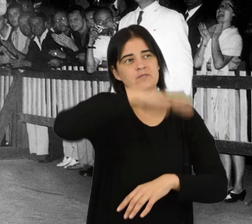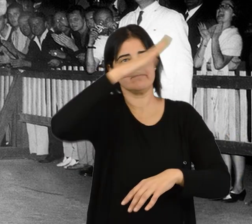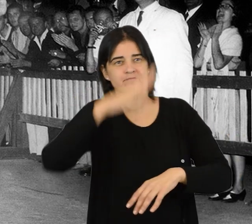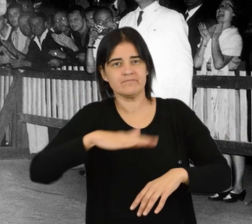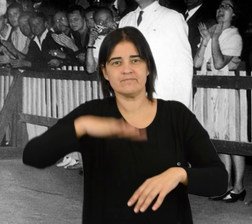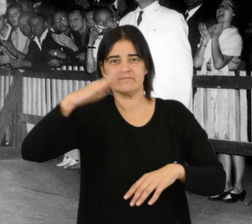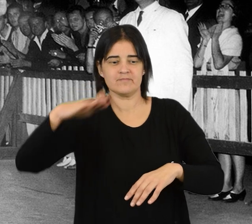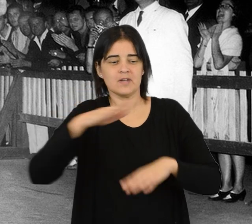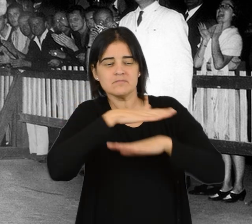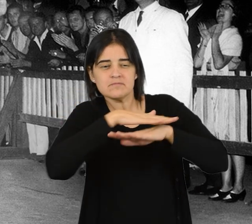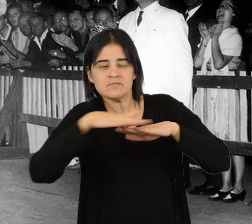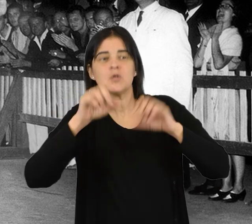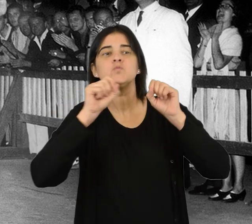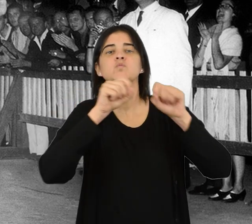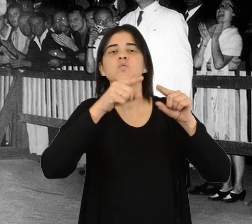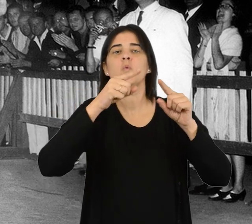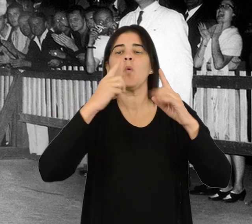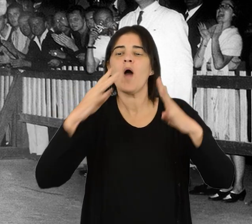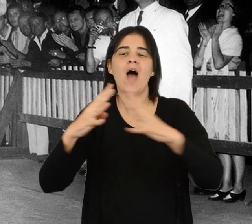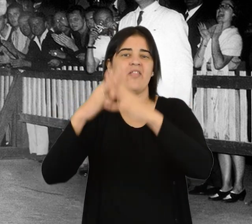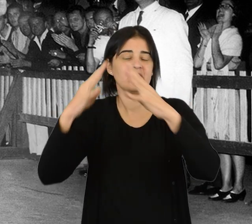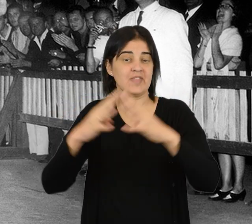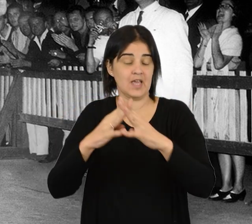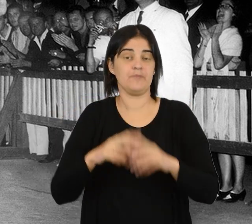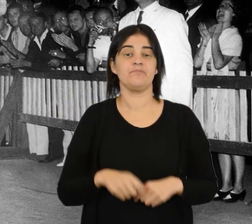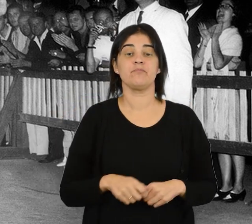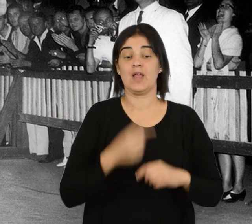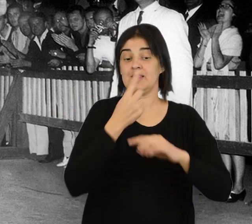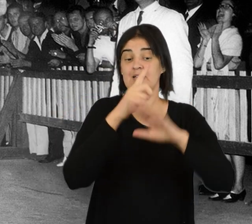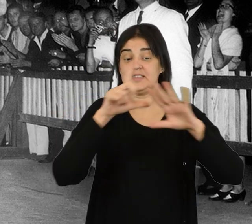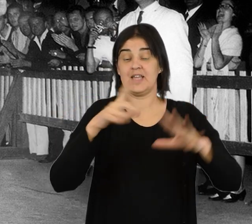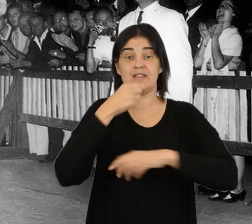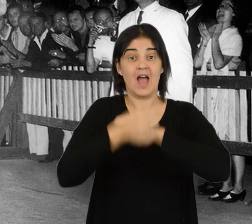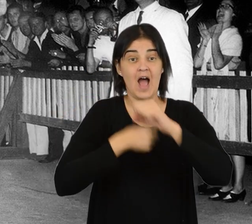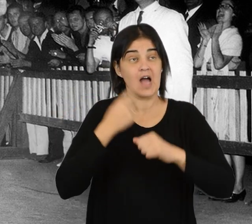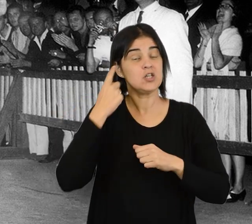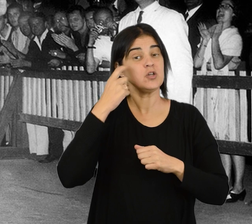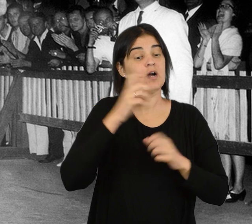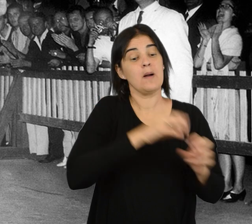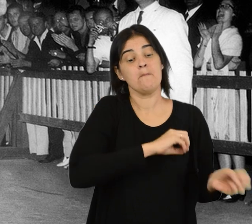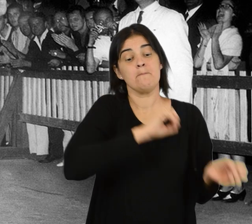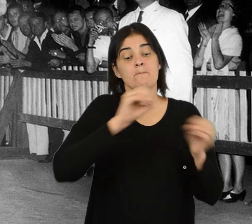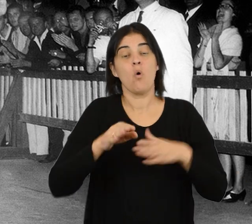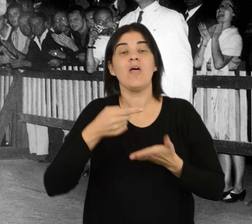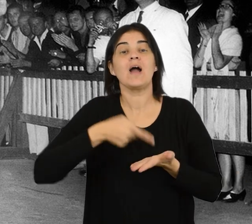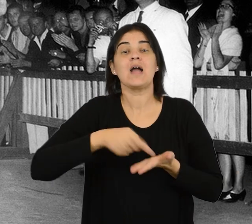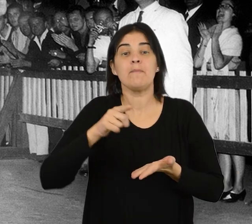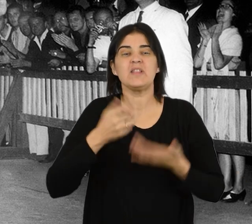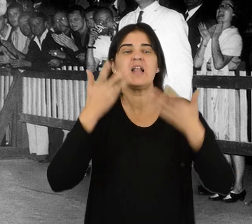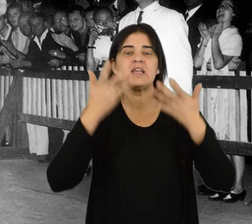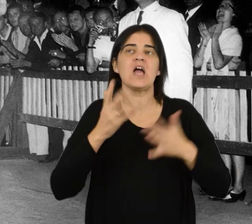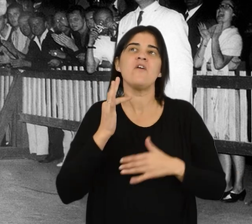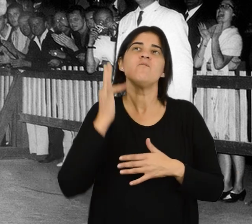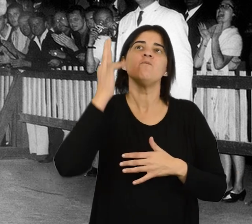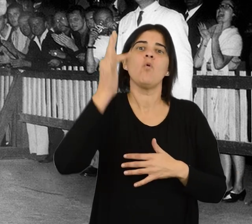colinas cercana a su aldea. A los 17 años decide mudarse a la capital en